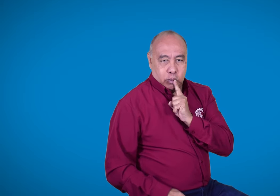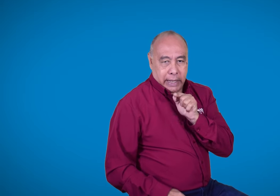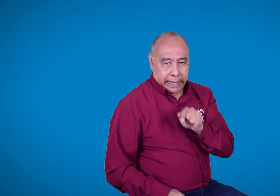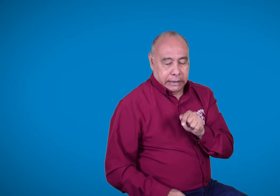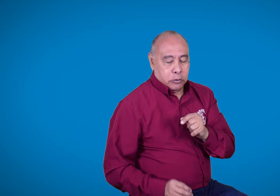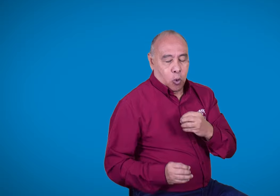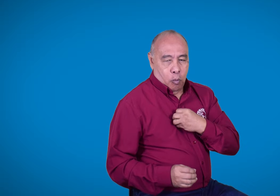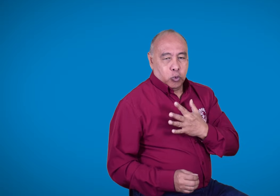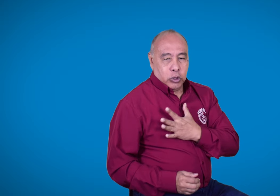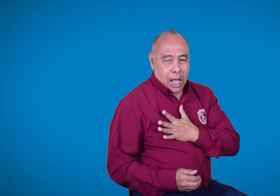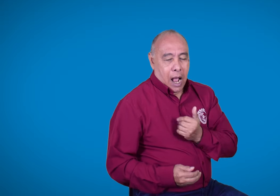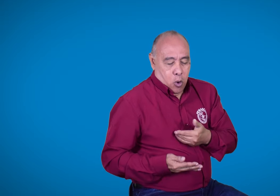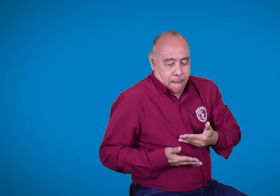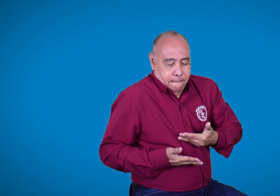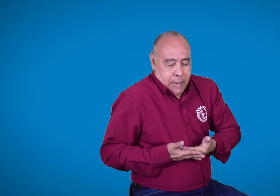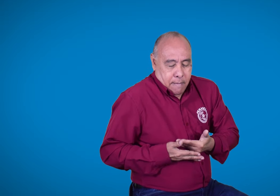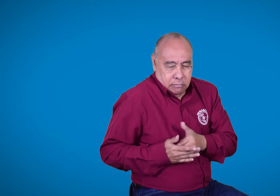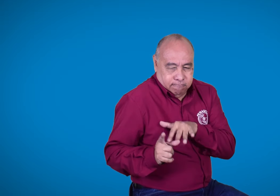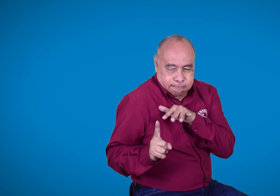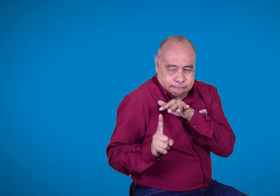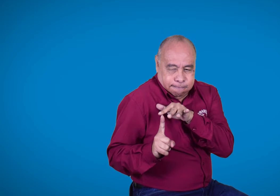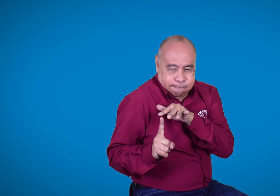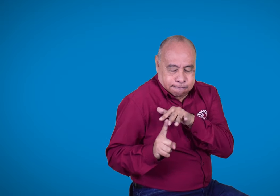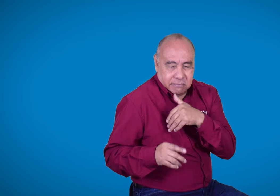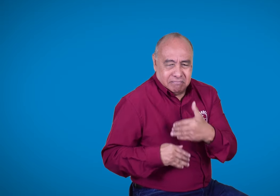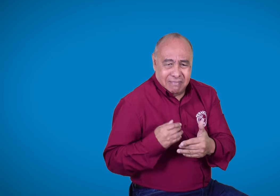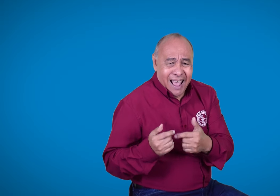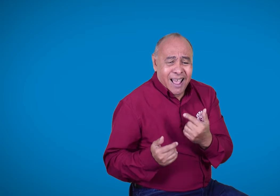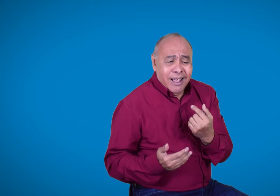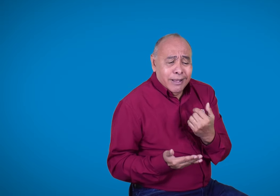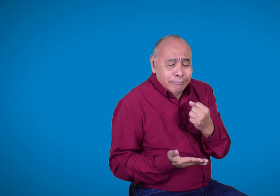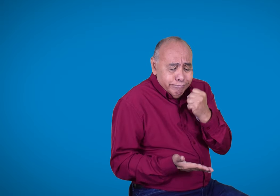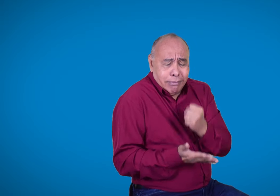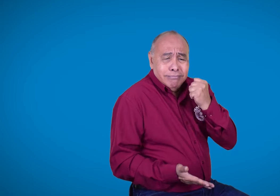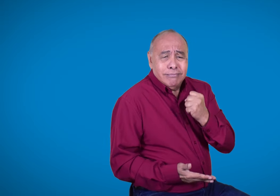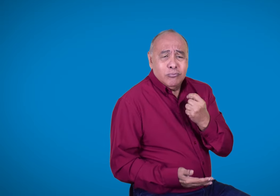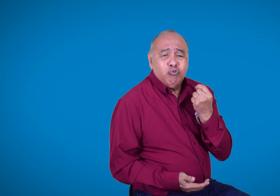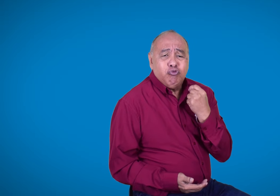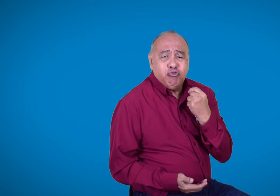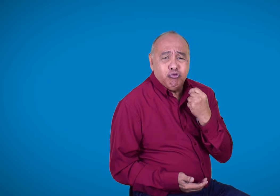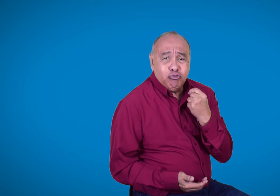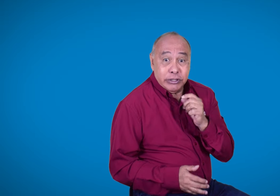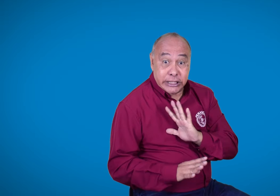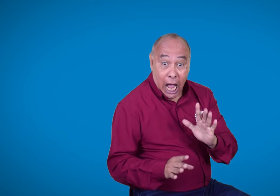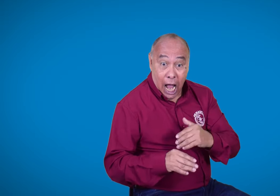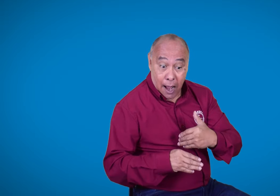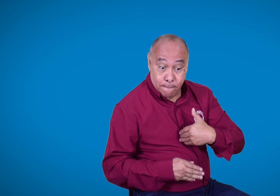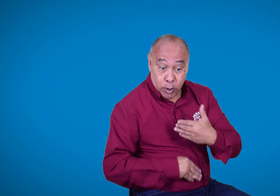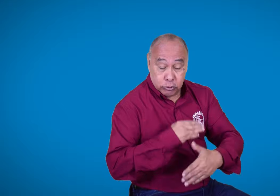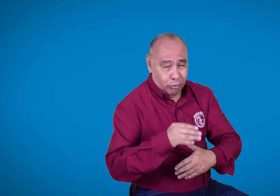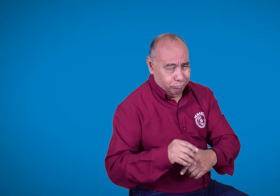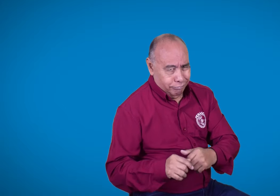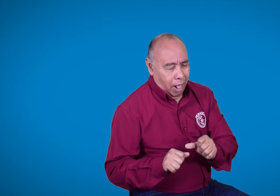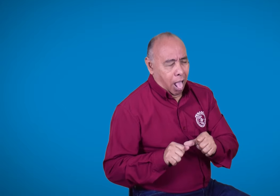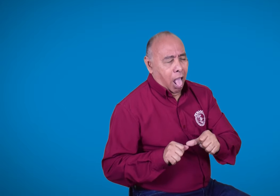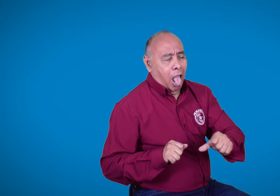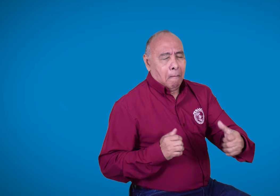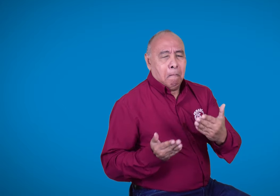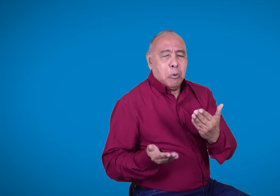Por eso les menciono que es una oportunidad a la que continuamos en diálogos e incidencia. Este proyecto de ley se